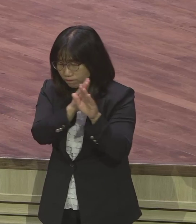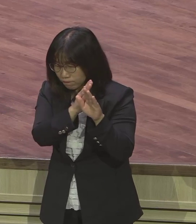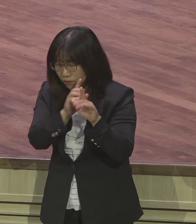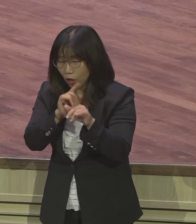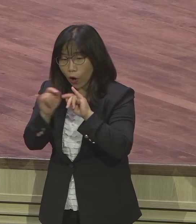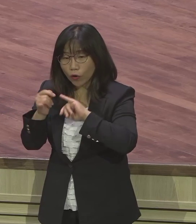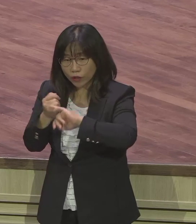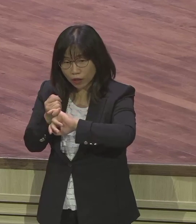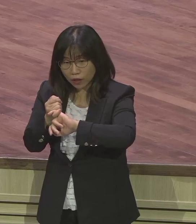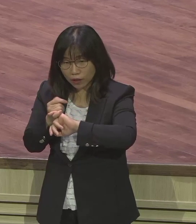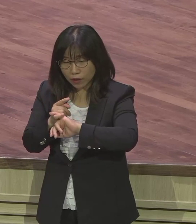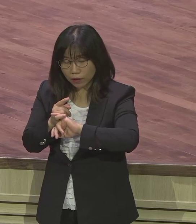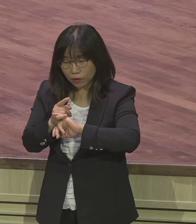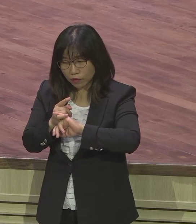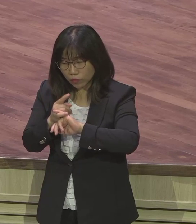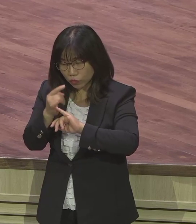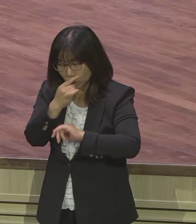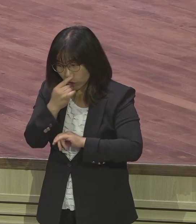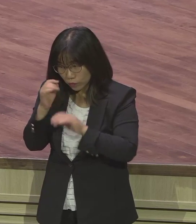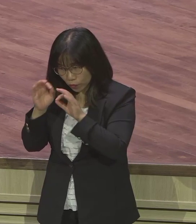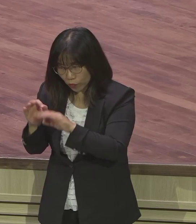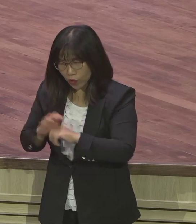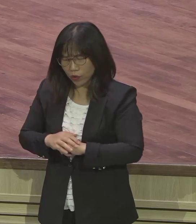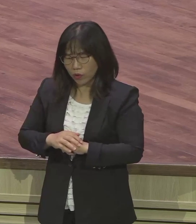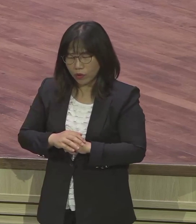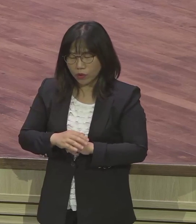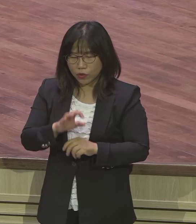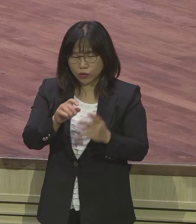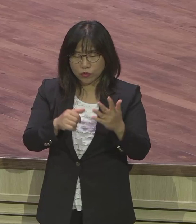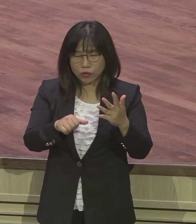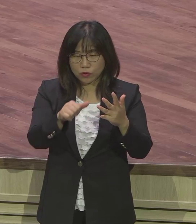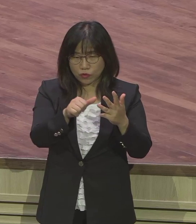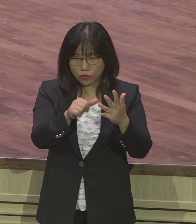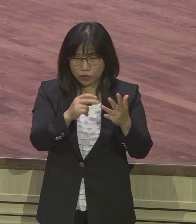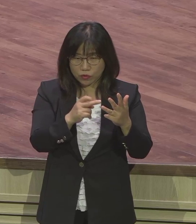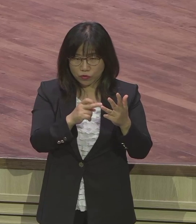선택은 하나님 앞에서 올바른 선택이 아니겠어요